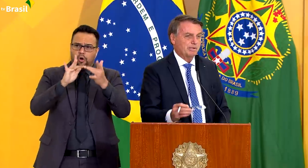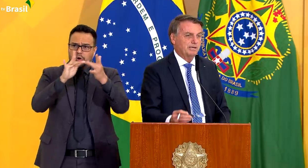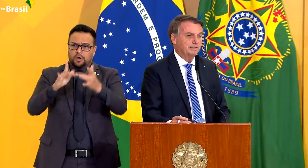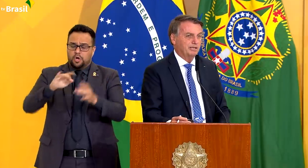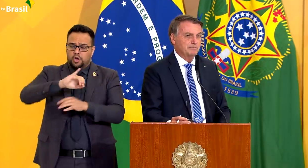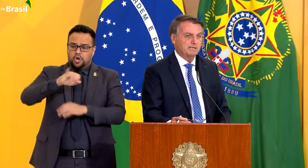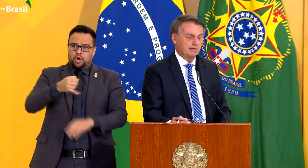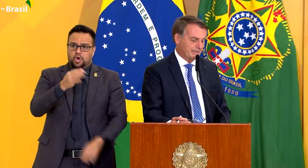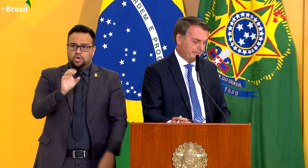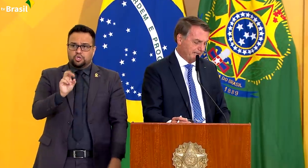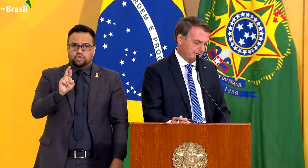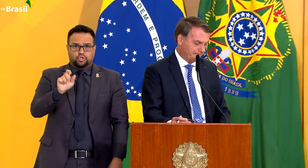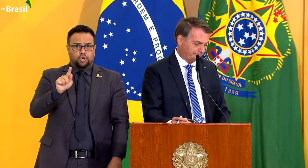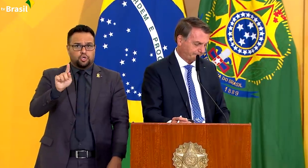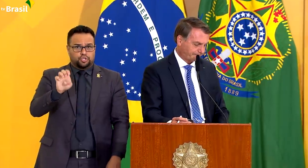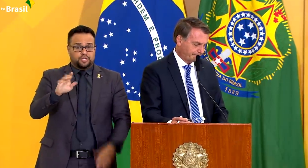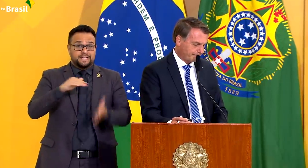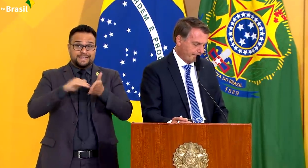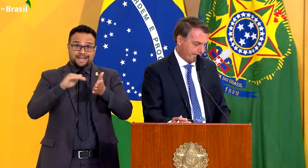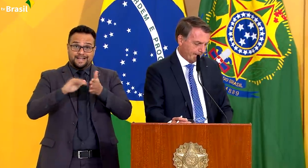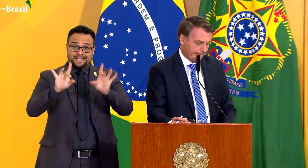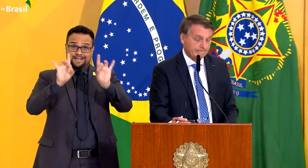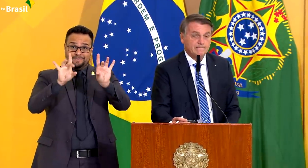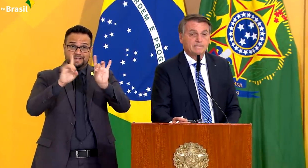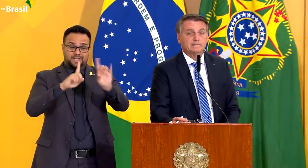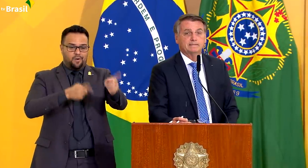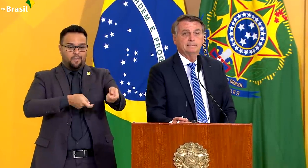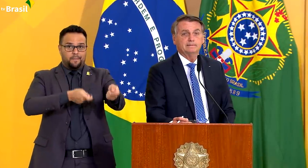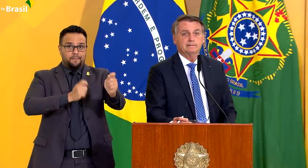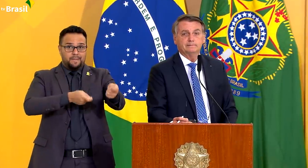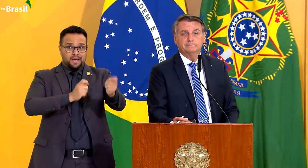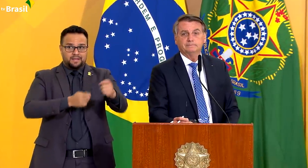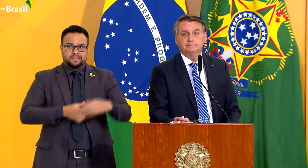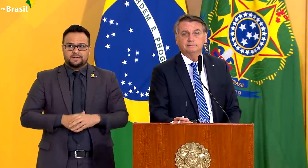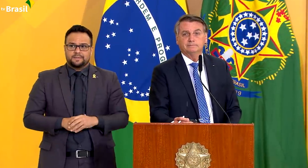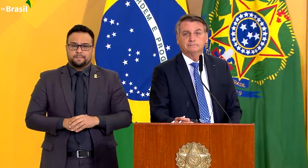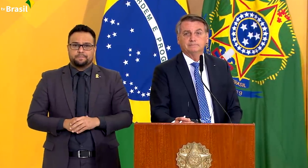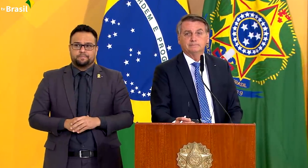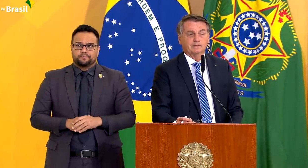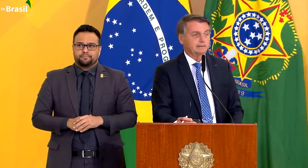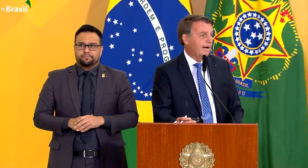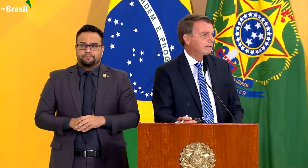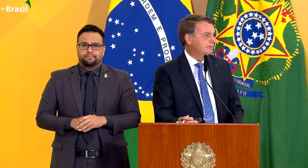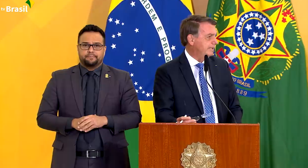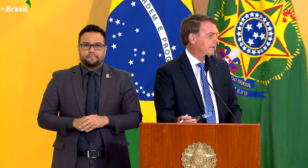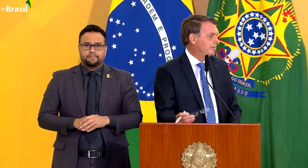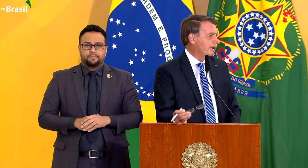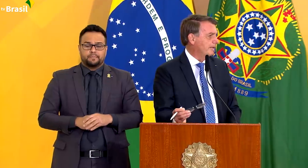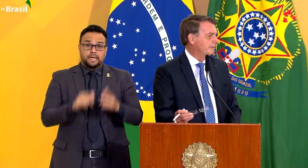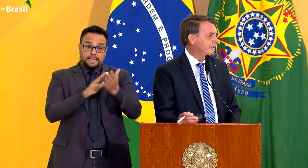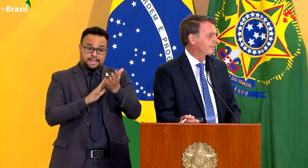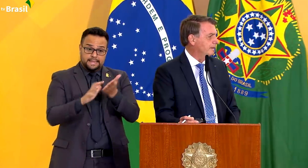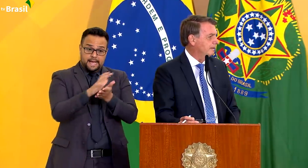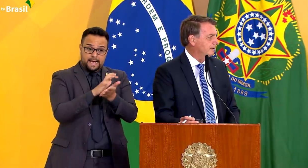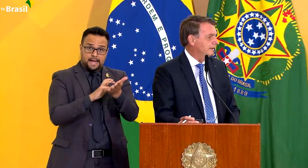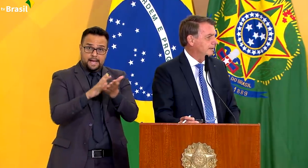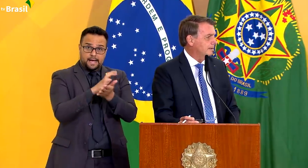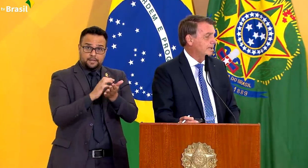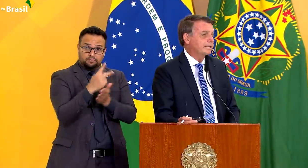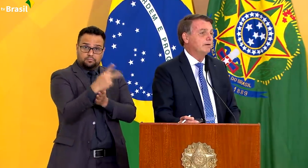que é o secretário especial da pesca e dados dele, por exemplo,